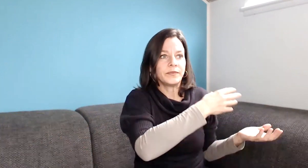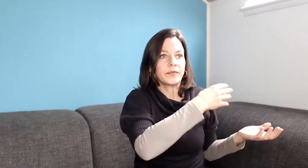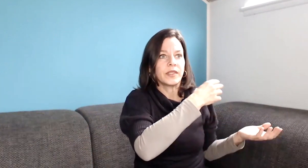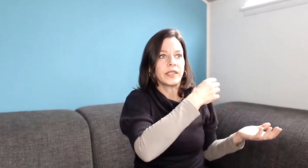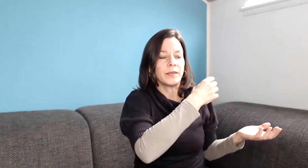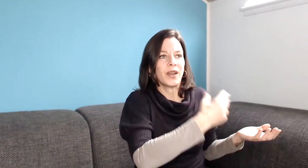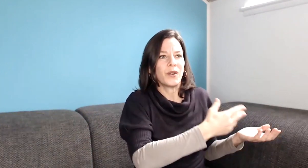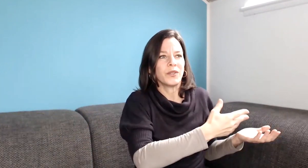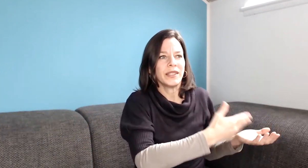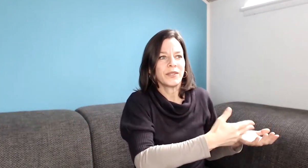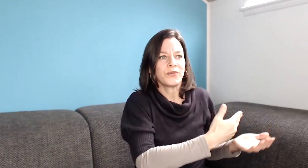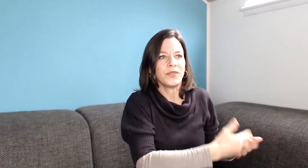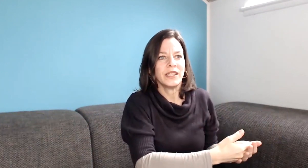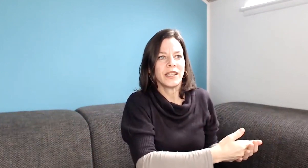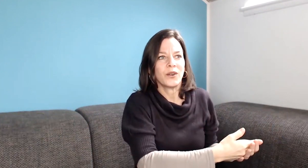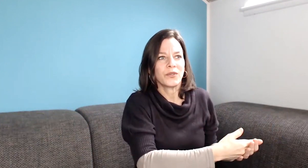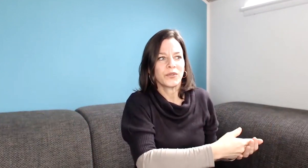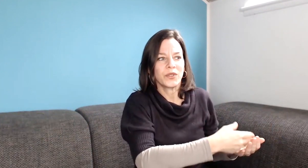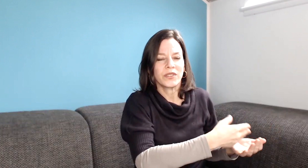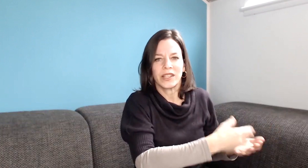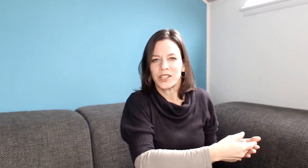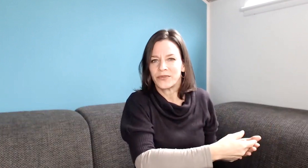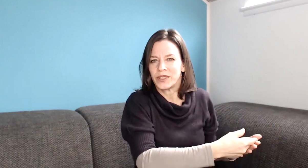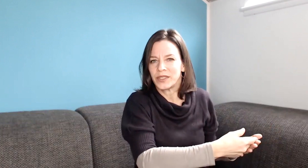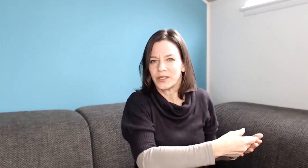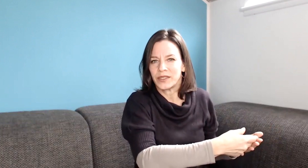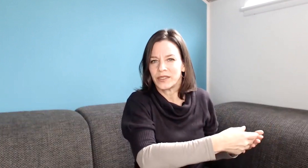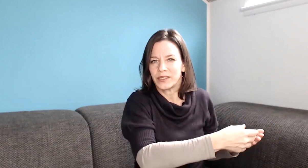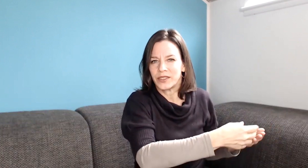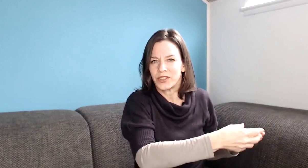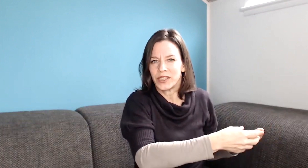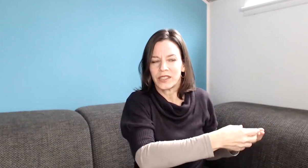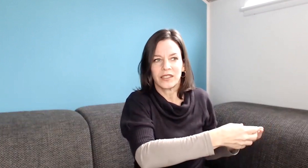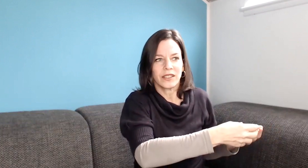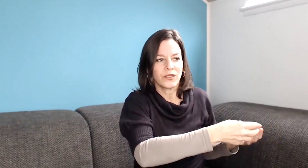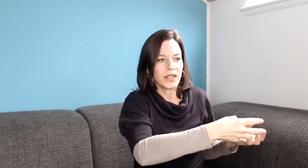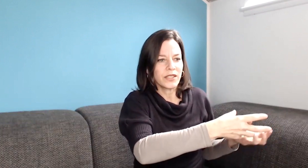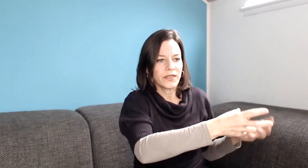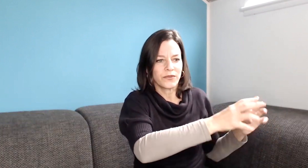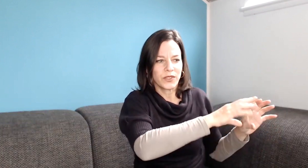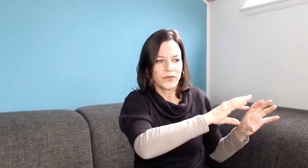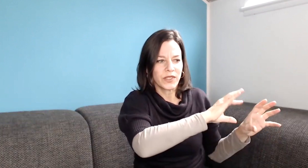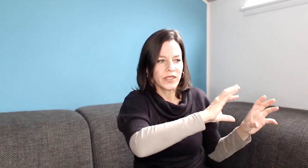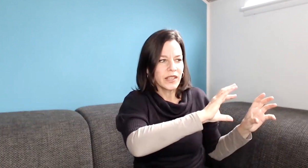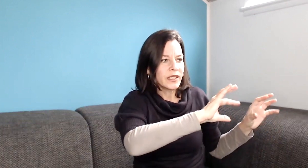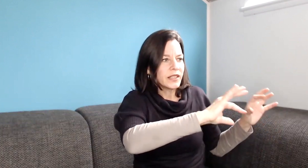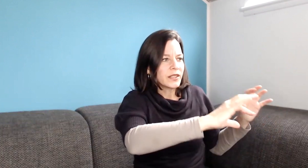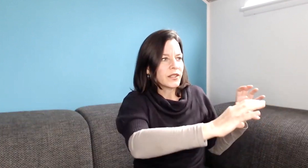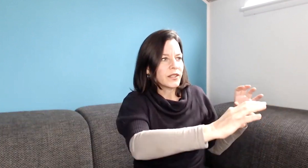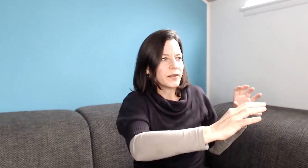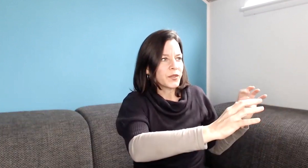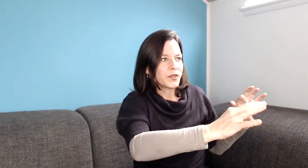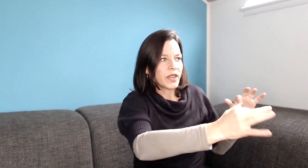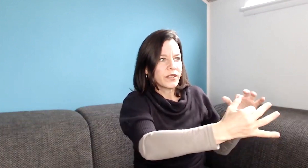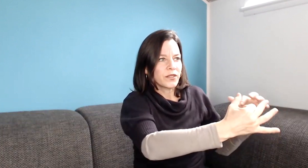Sie gibt auch nicht viel auf so gesellschaftliche Geschichten. Also alles, was soziales